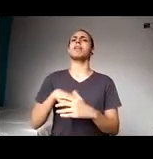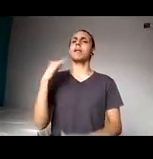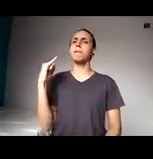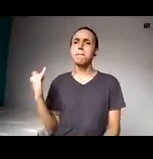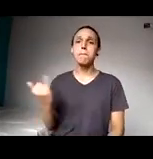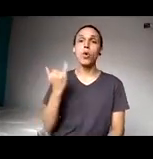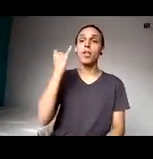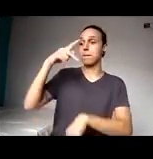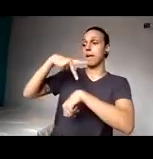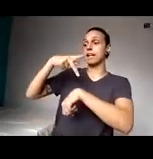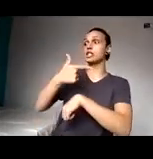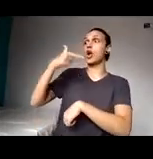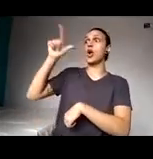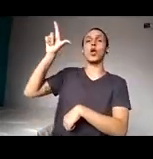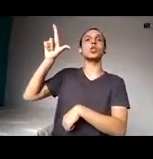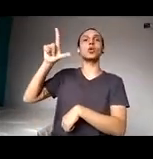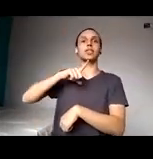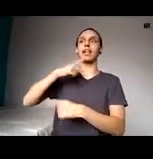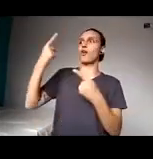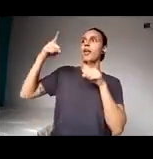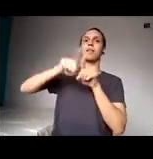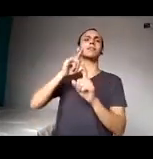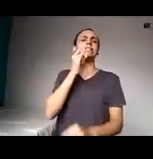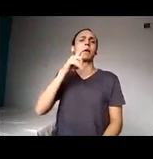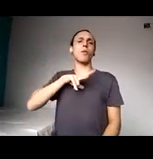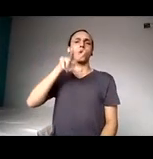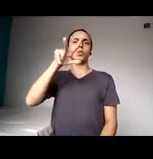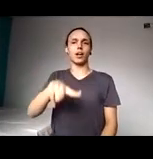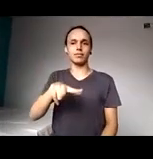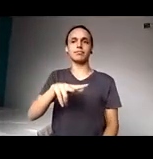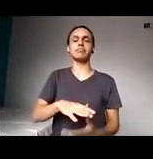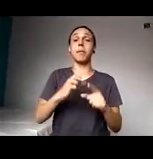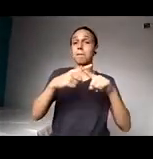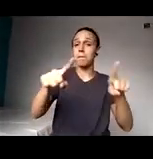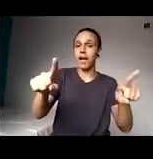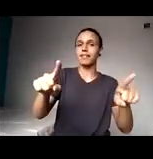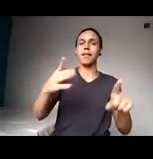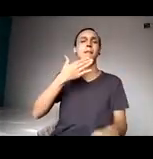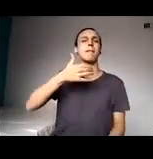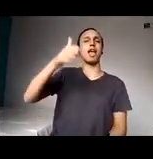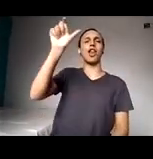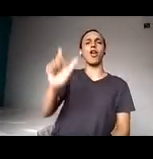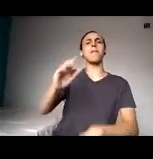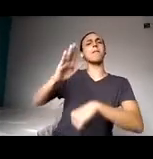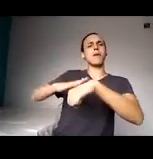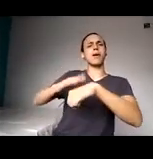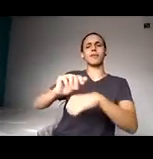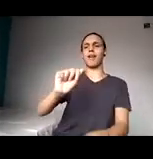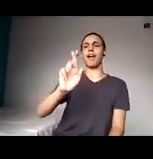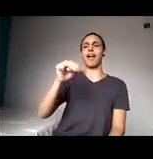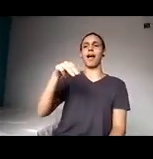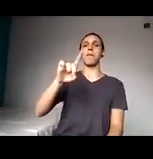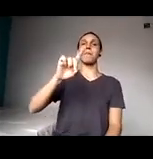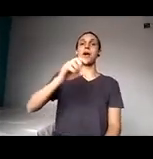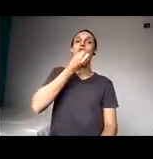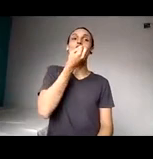países, entre eles Portugal, mas eu vou deixar que o professor Armando nos conte um pouco sobre essa experiência. Tá bom? Com a palavra,